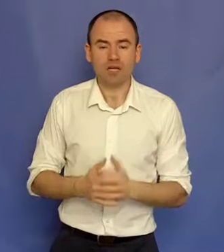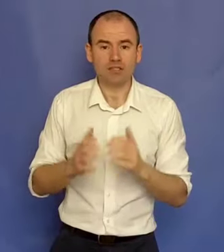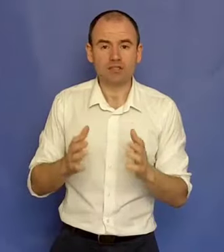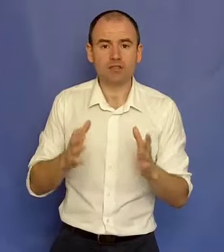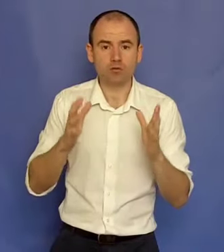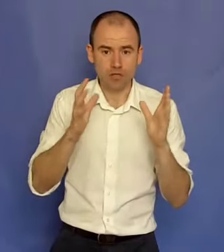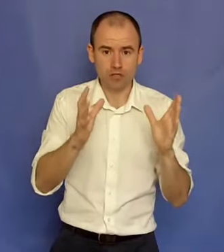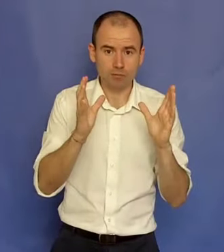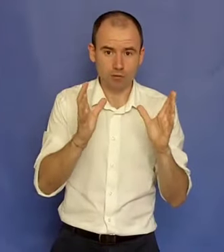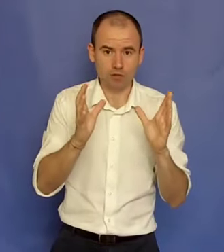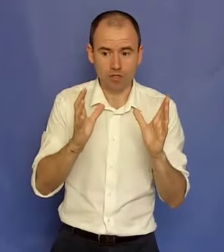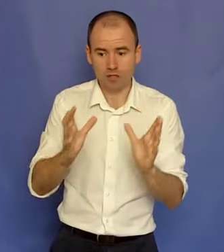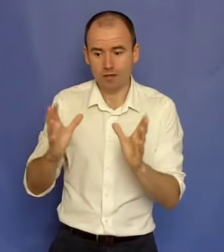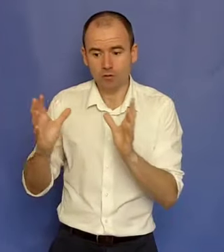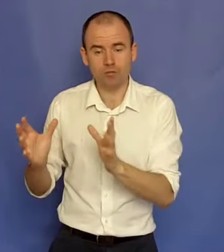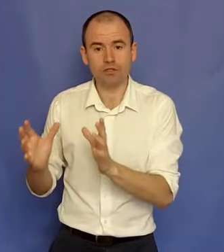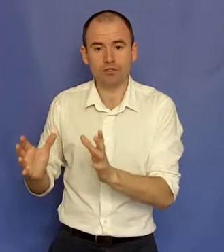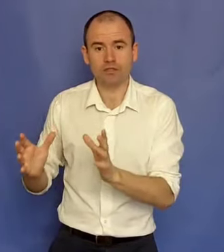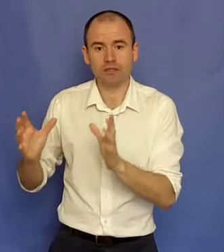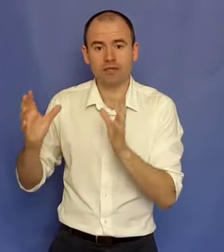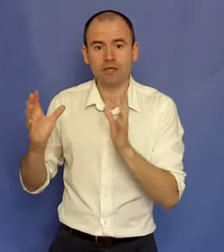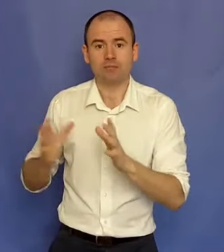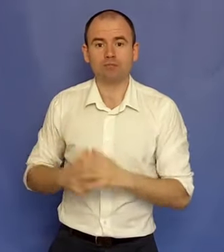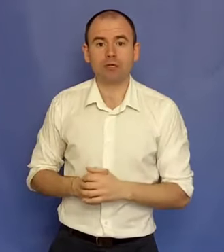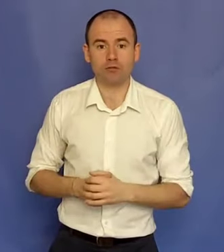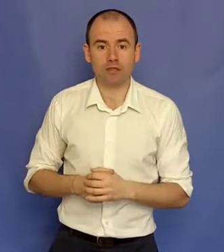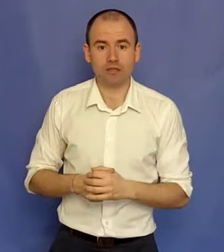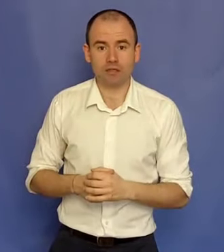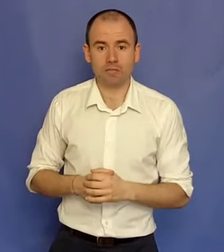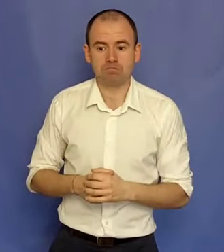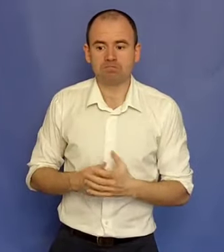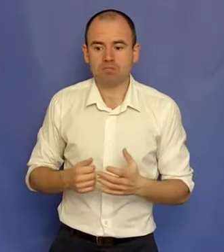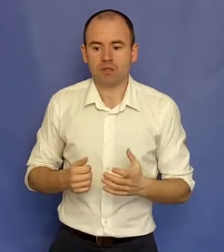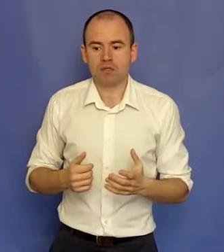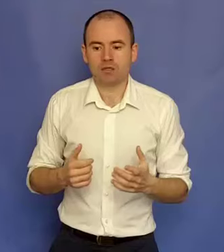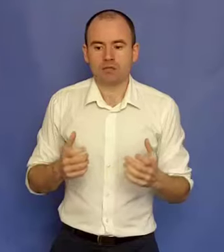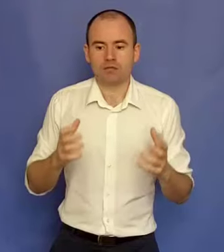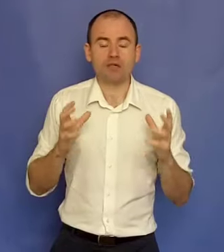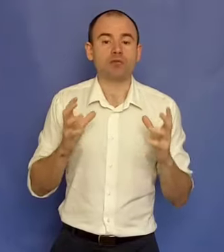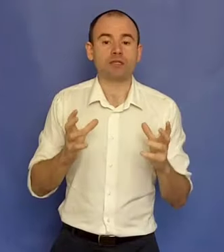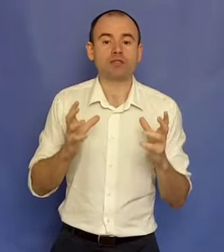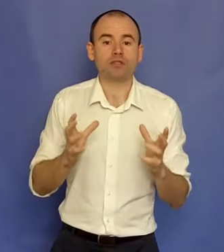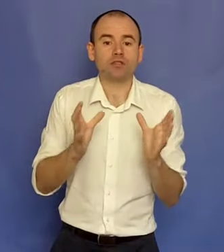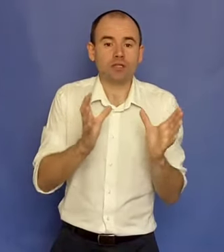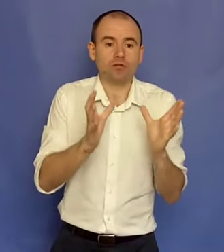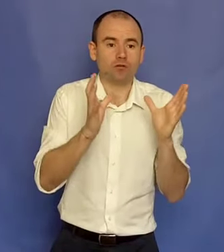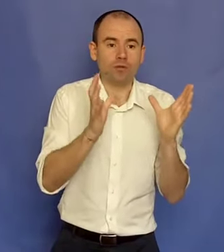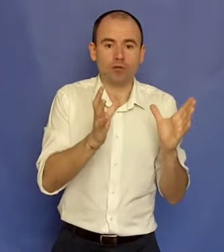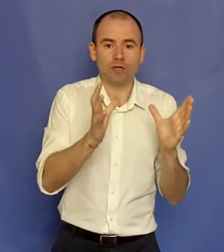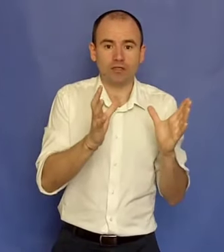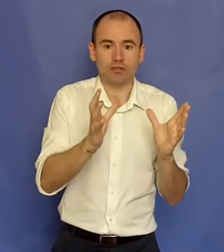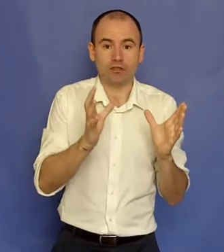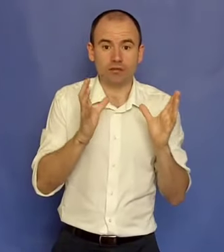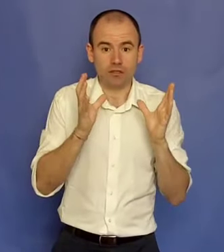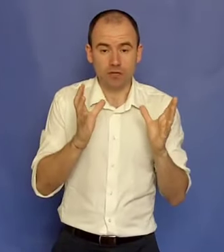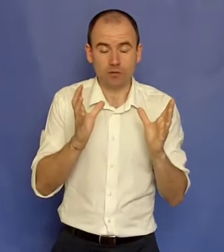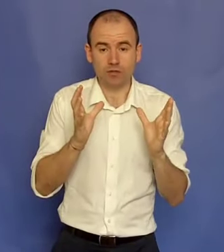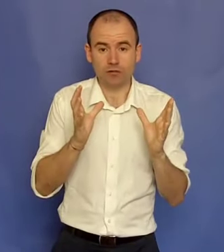Aceasta este o nișă, psihologia, iar o sub-nișă este personalitatea. E important să știi ce domeniu alegi. De ce e important